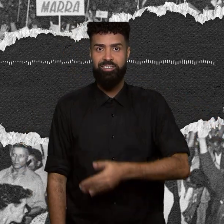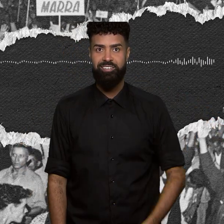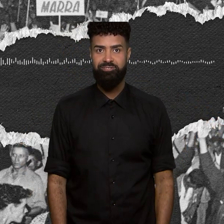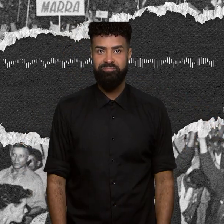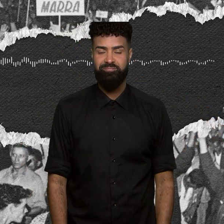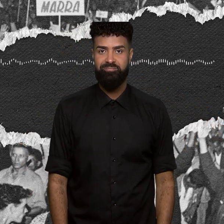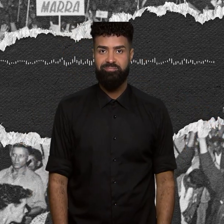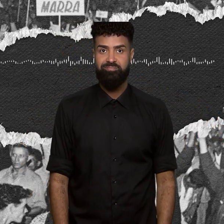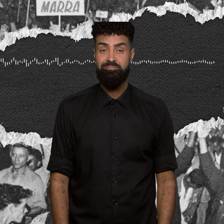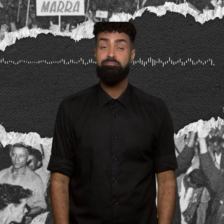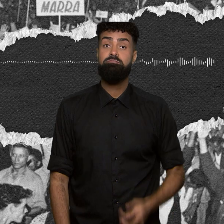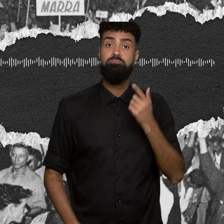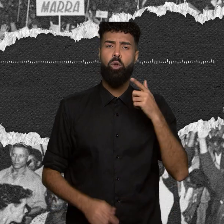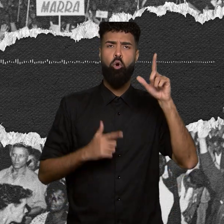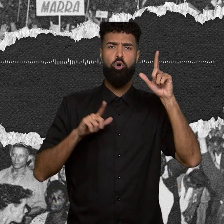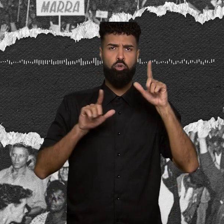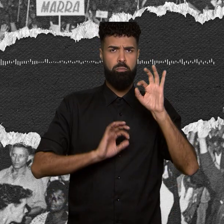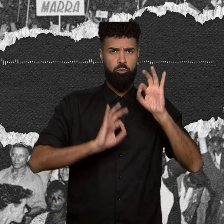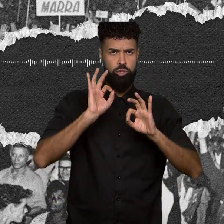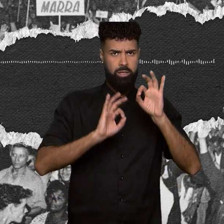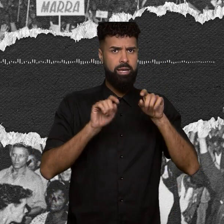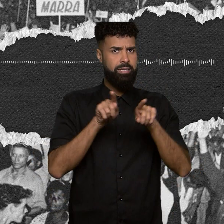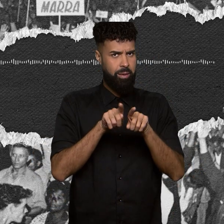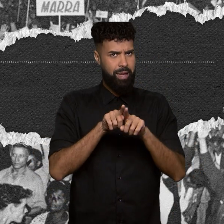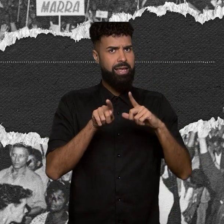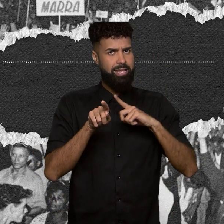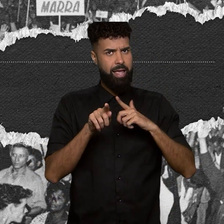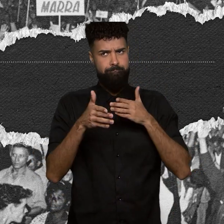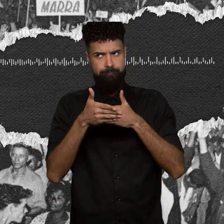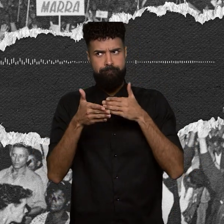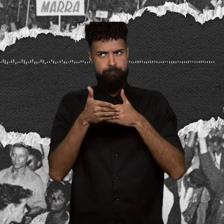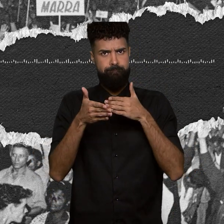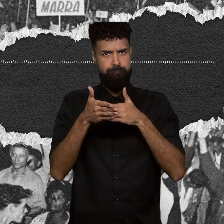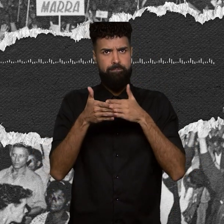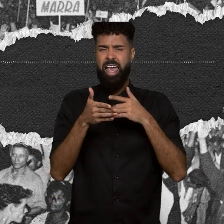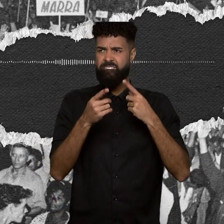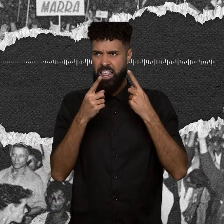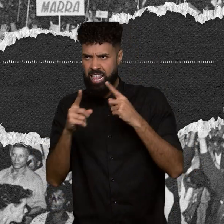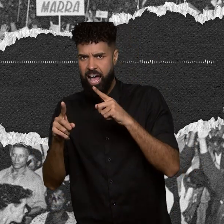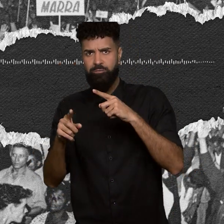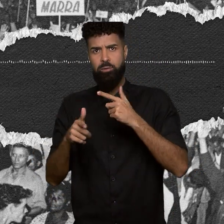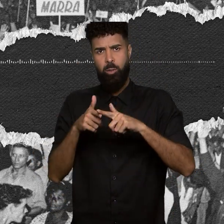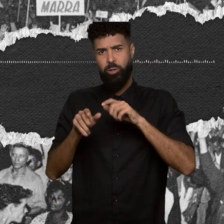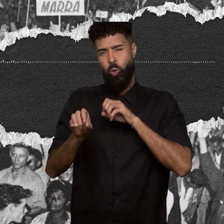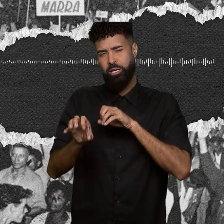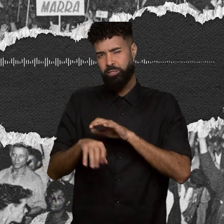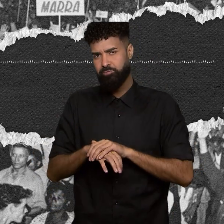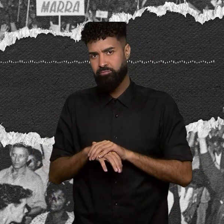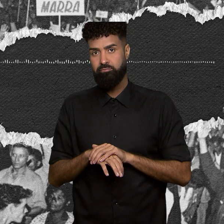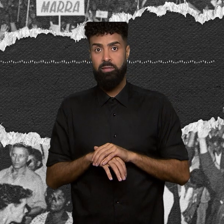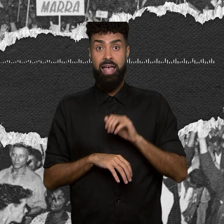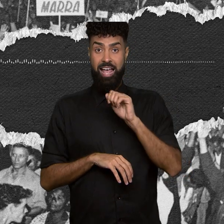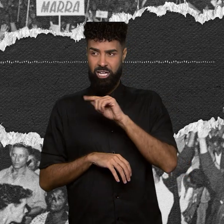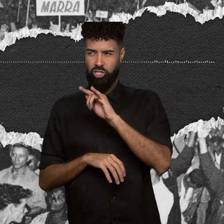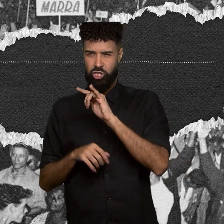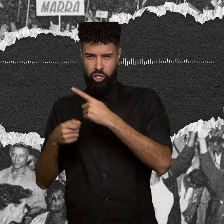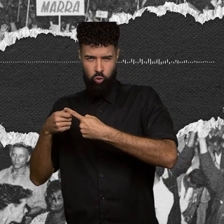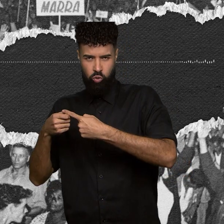Outros projetos também enfrentavam o problema da educação nessa época. Antes de Angicos, Paulo Freire já tinha atuado no Movimento de